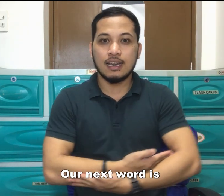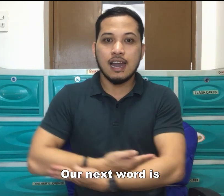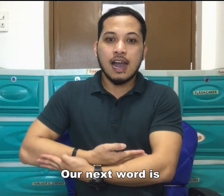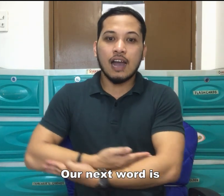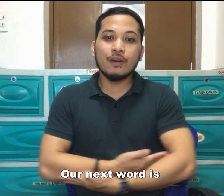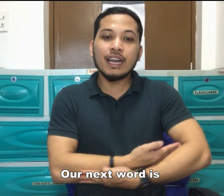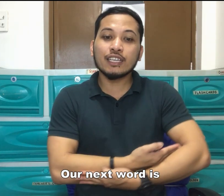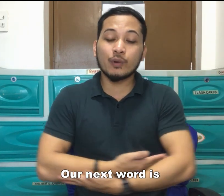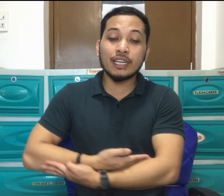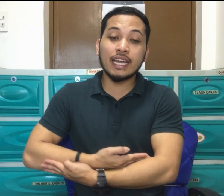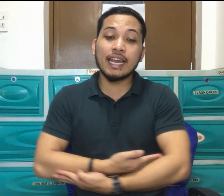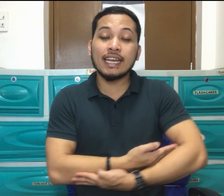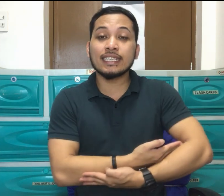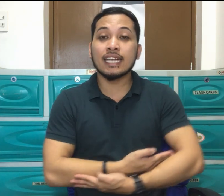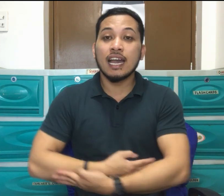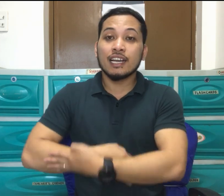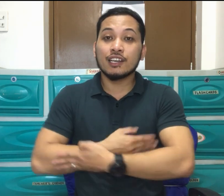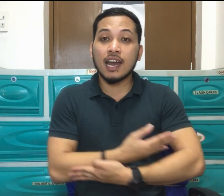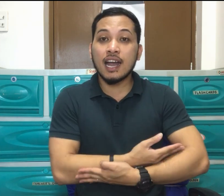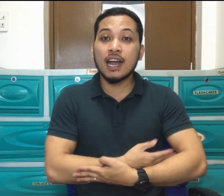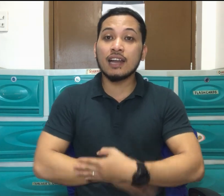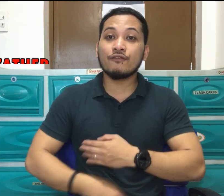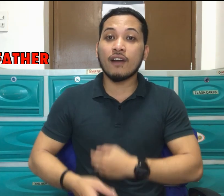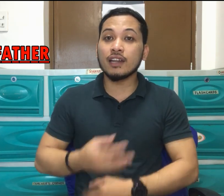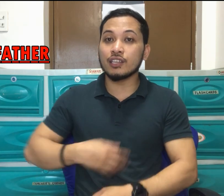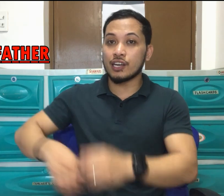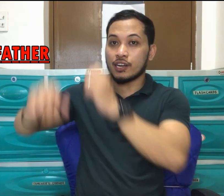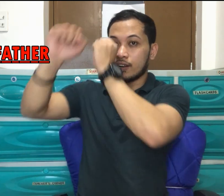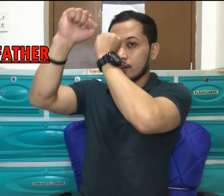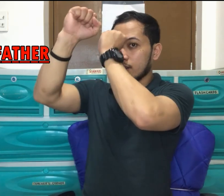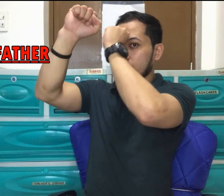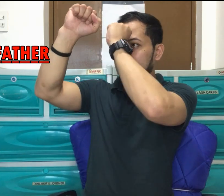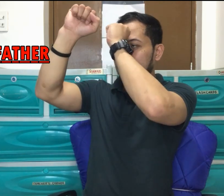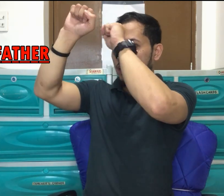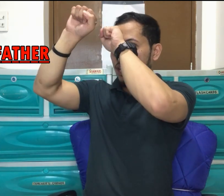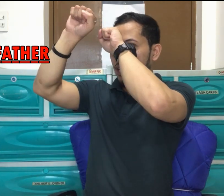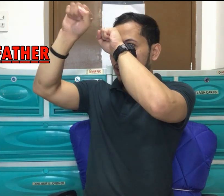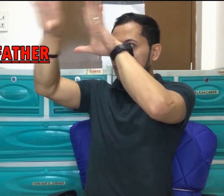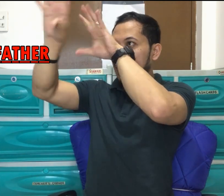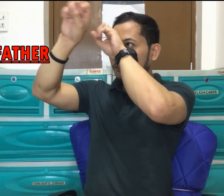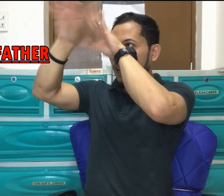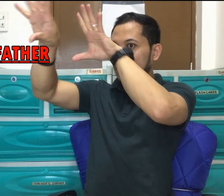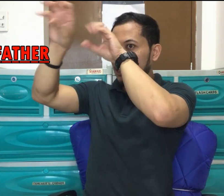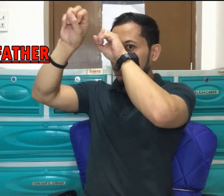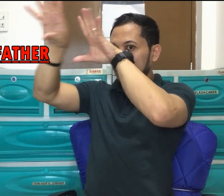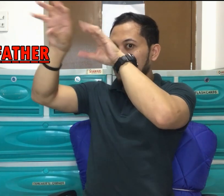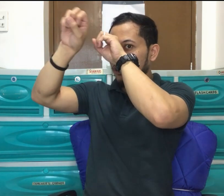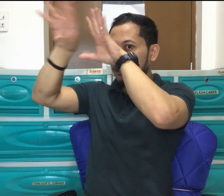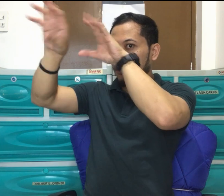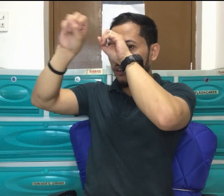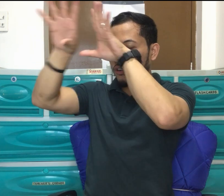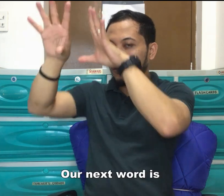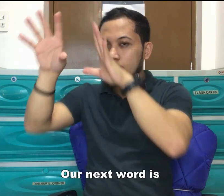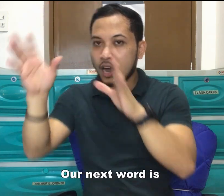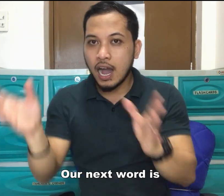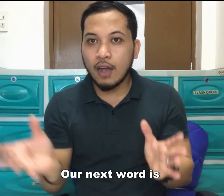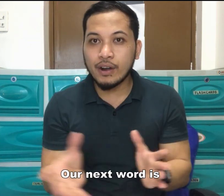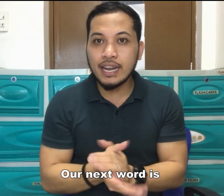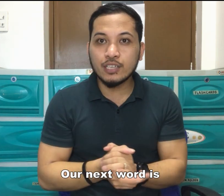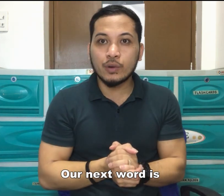Our next word is grandfather. Okay. Grandfather o lolo. Our next